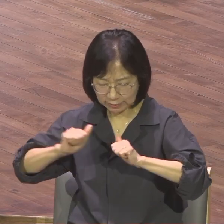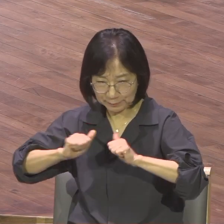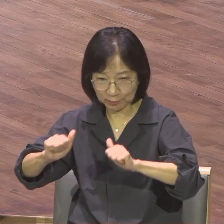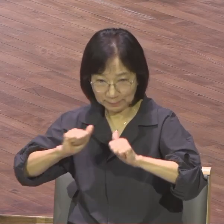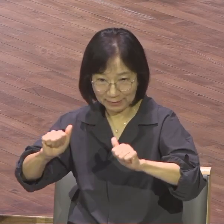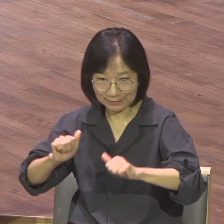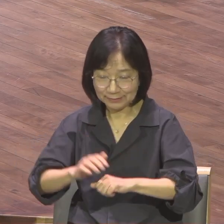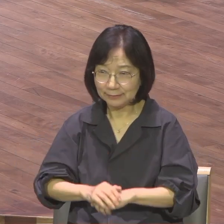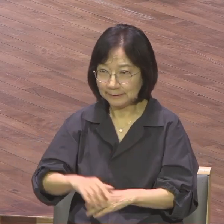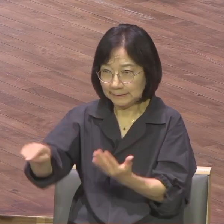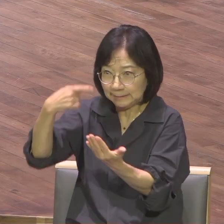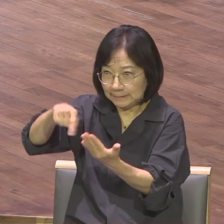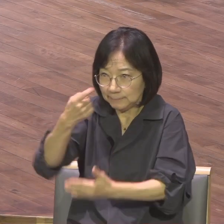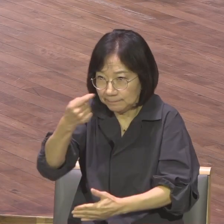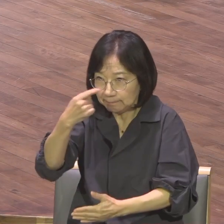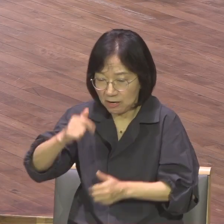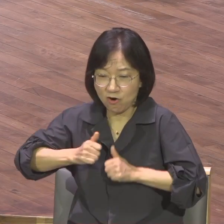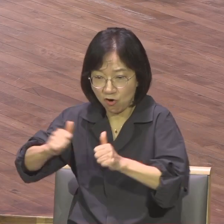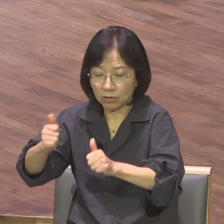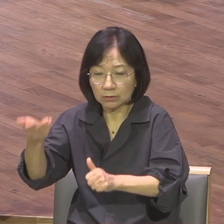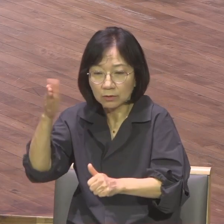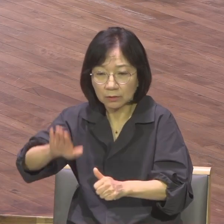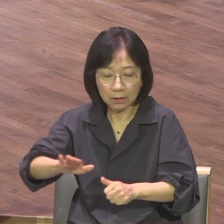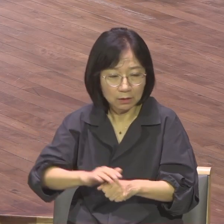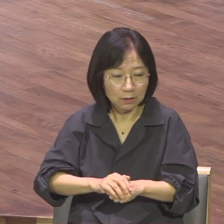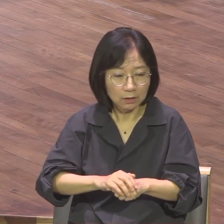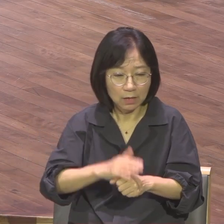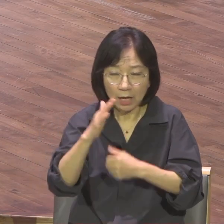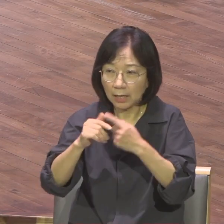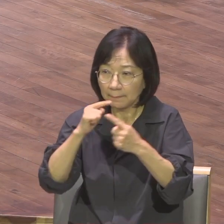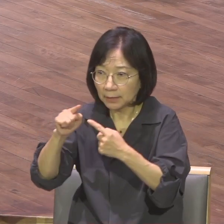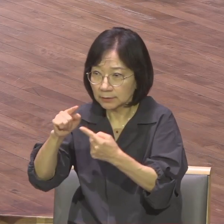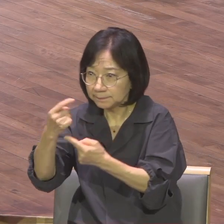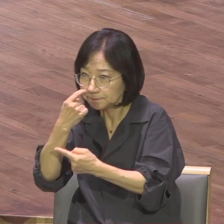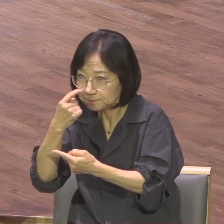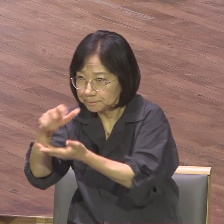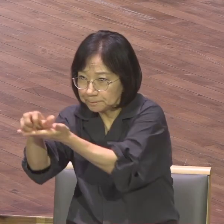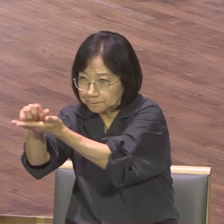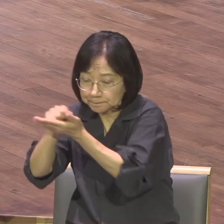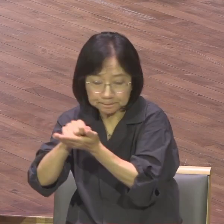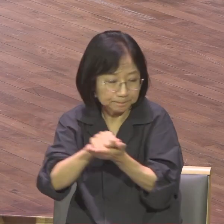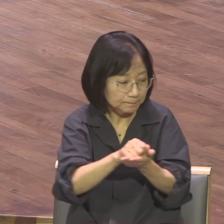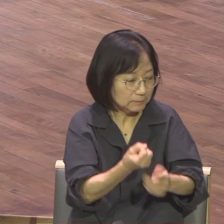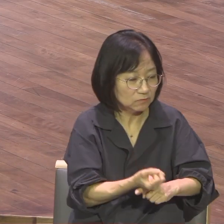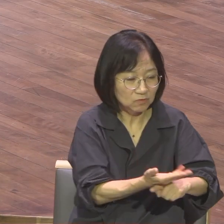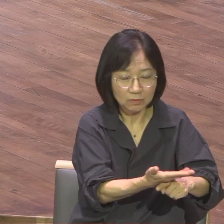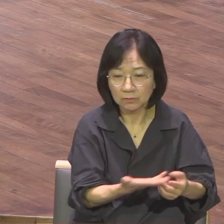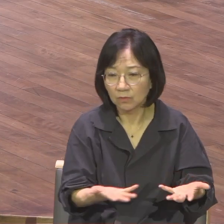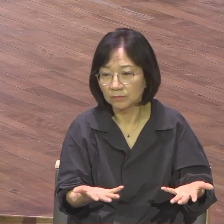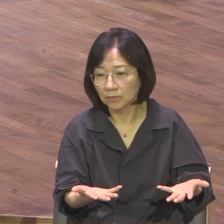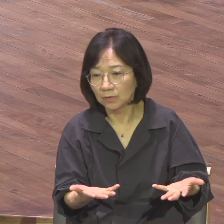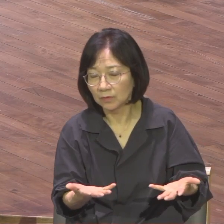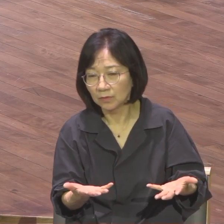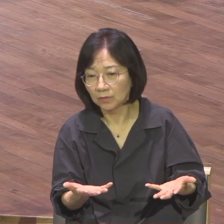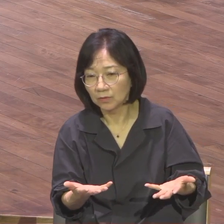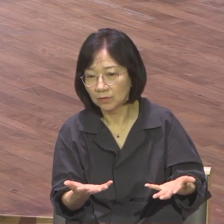실제 말씀이 살아서 현장이 성취되고 그 속에서 생명이 살아나고 말씀운동이 일어나고